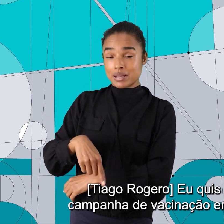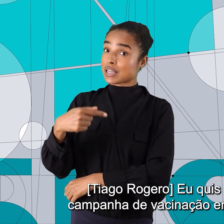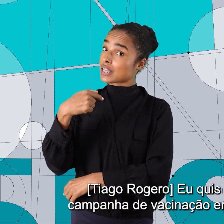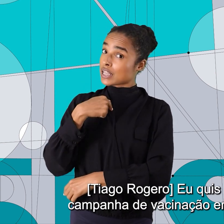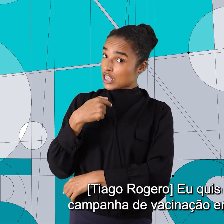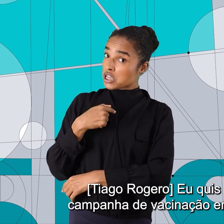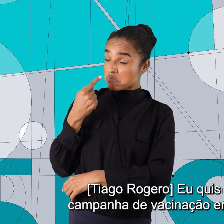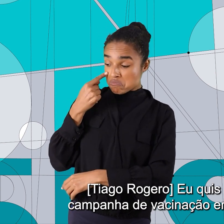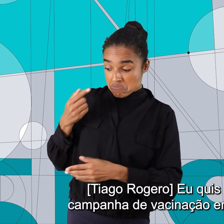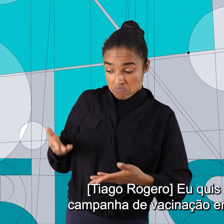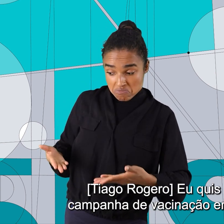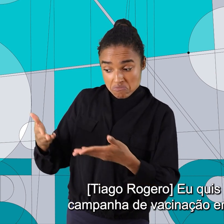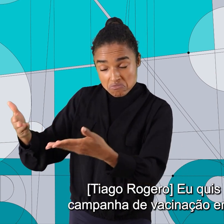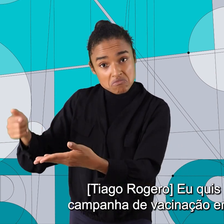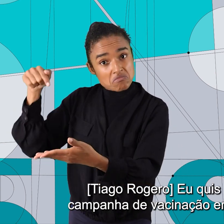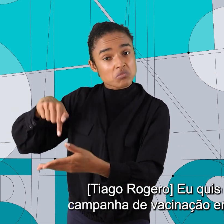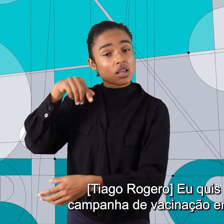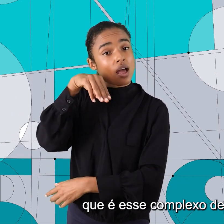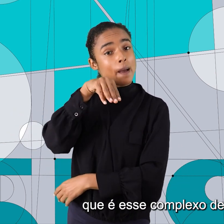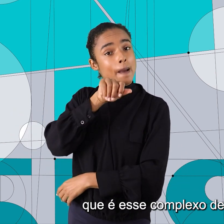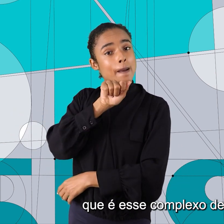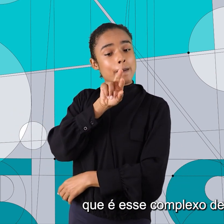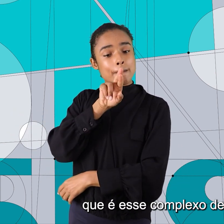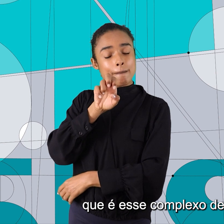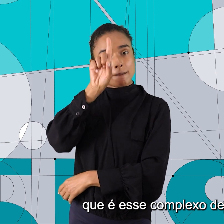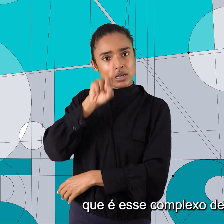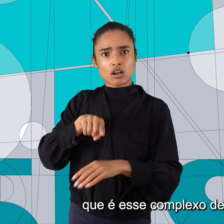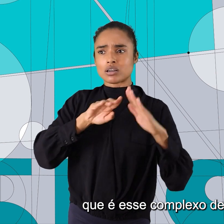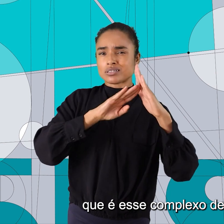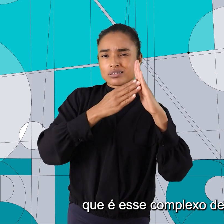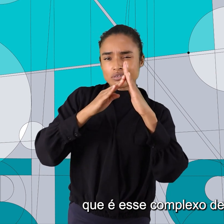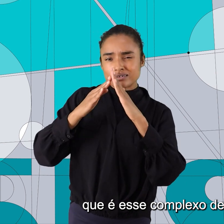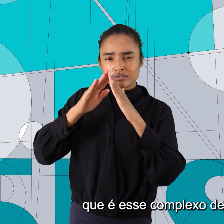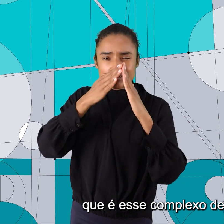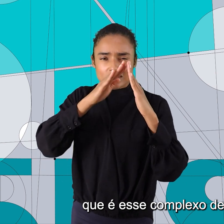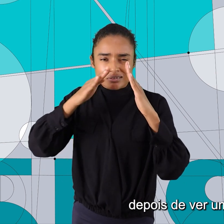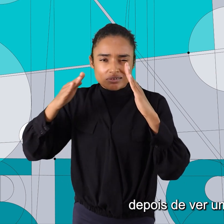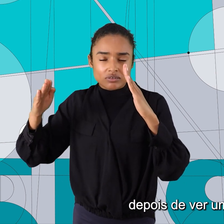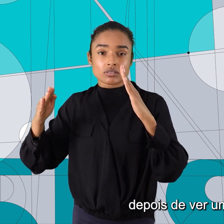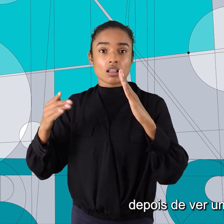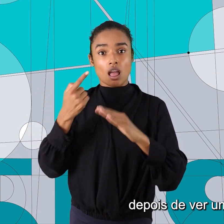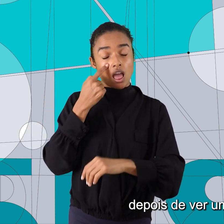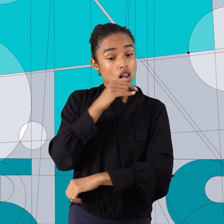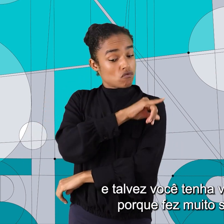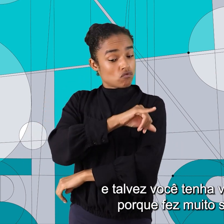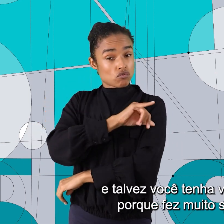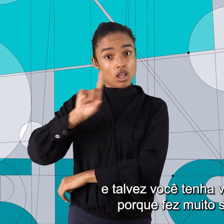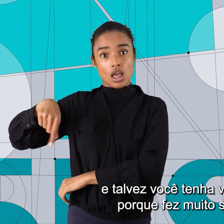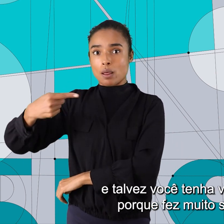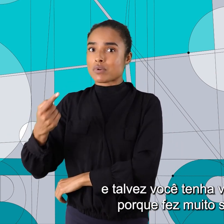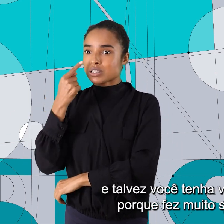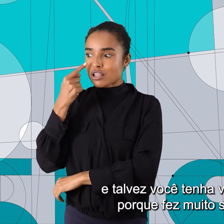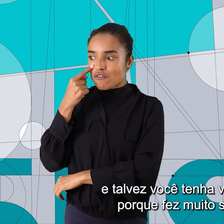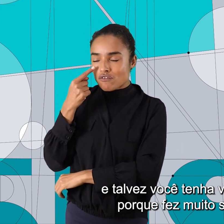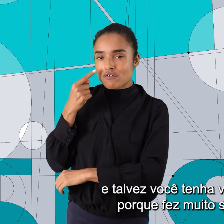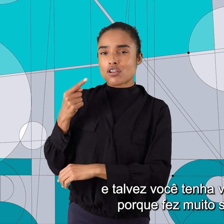conferir essa campanha de vacinação em massa na Maré que é esse Complexo de Favelas no Rio depois de ver um vídeo e talvez você